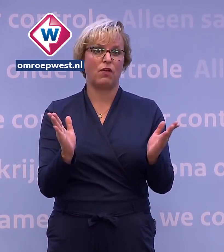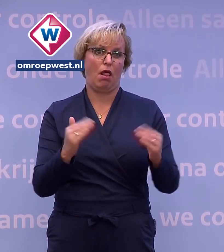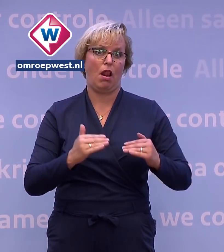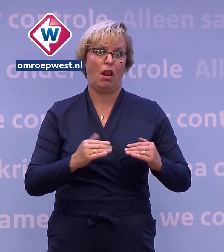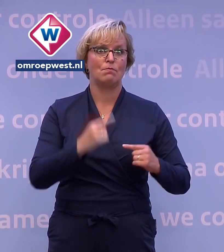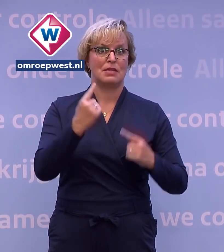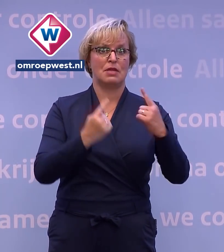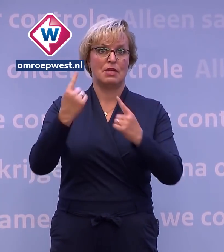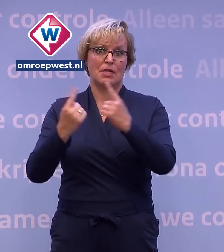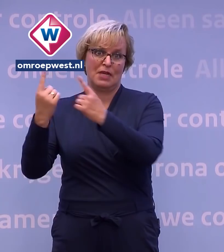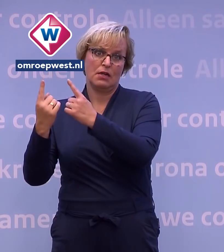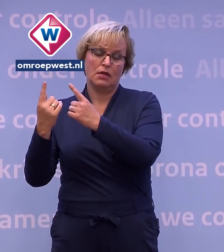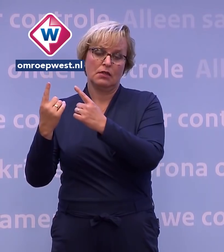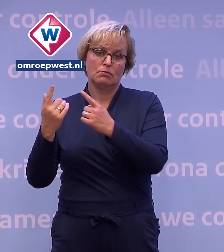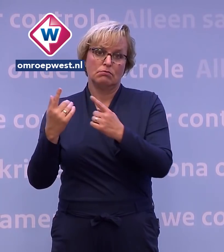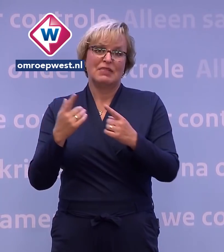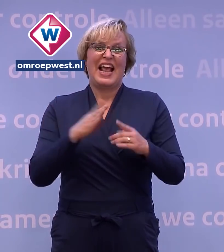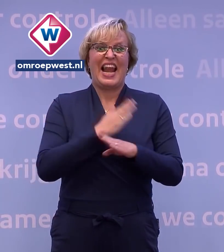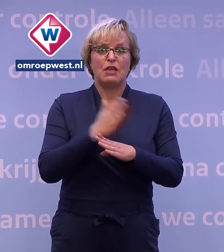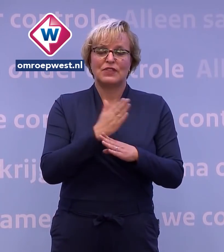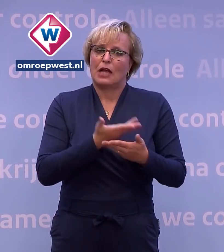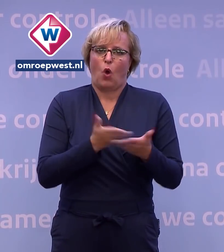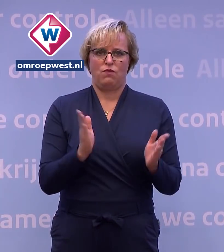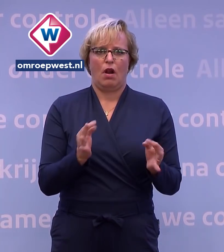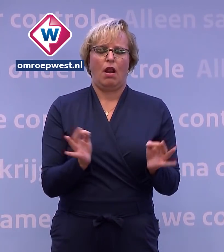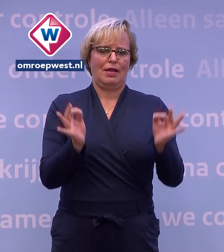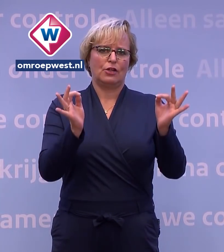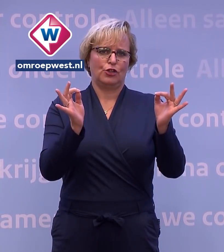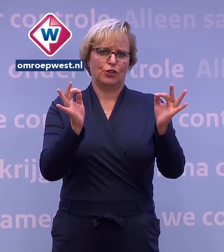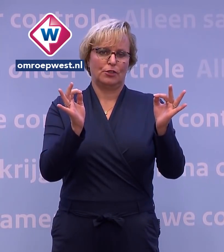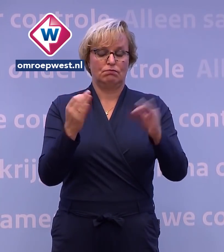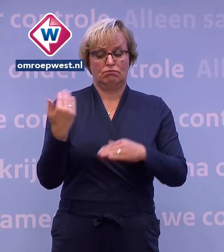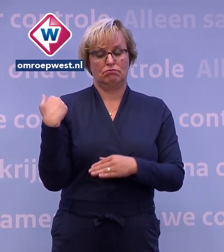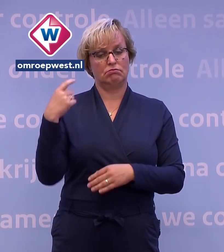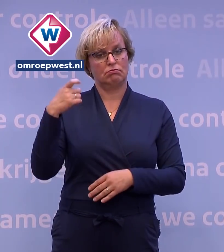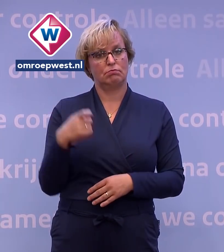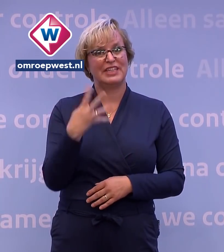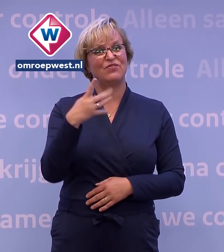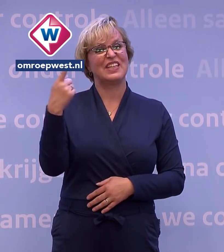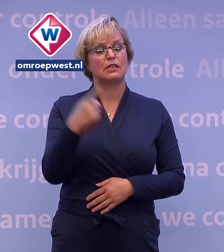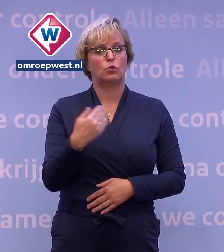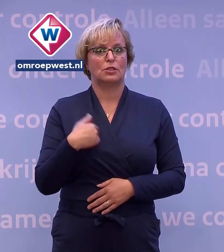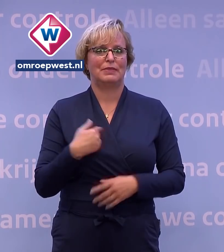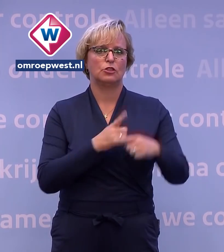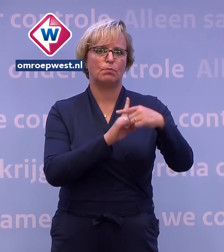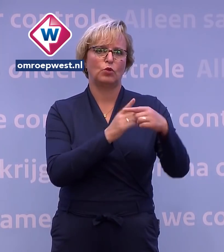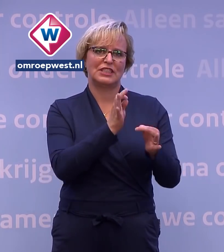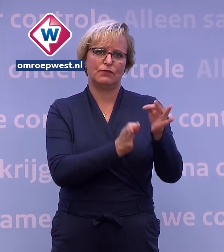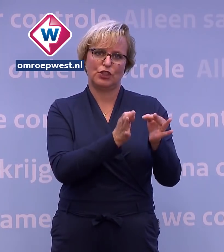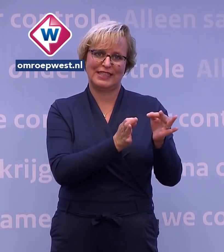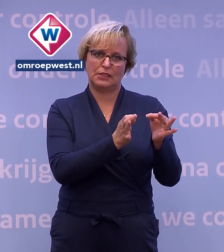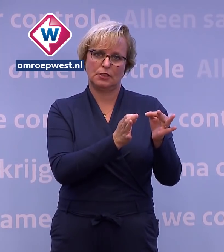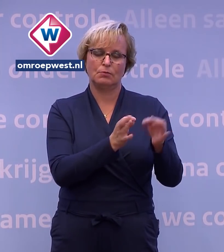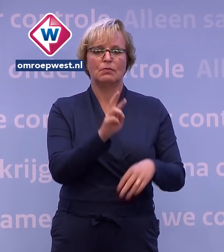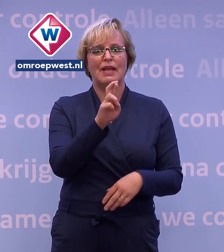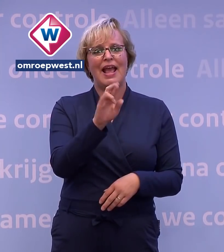leeftijdsgroepen loopt het op. Afgelopen week testten weer zo'n 4000 mensen positief. Het